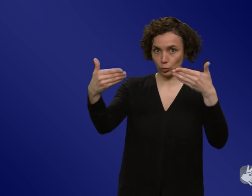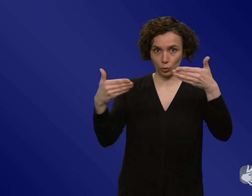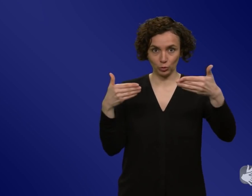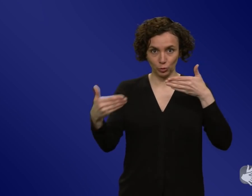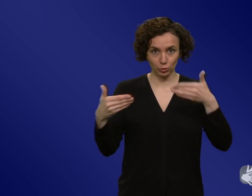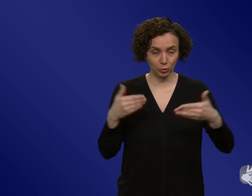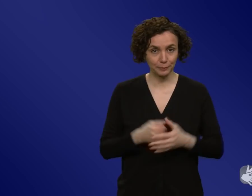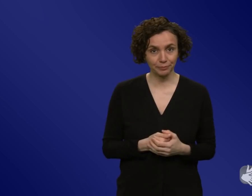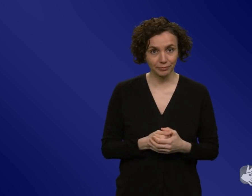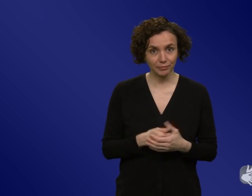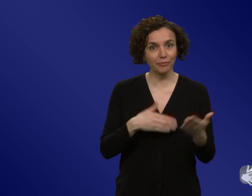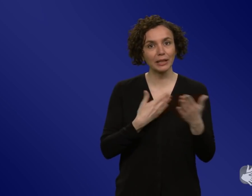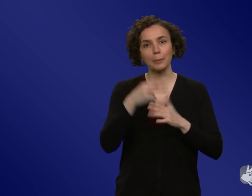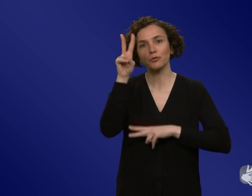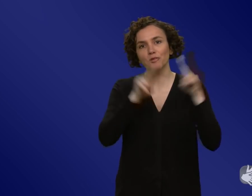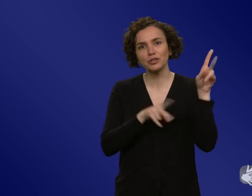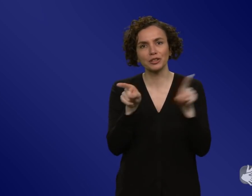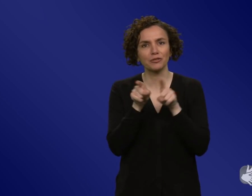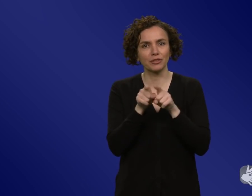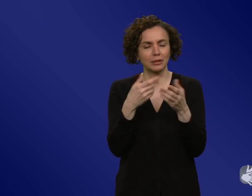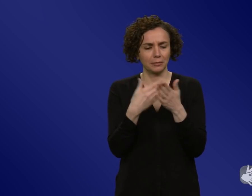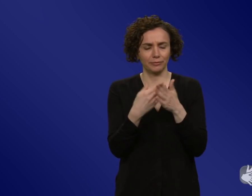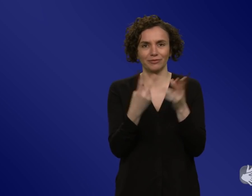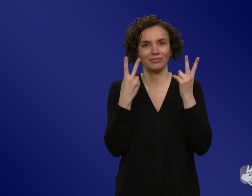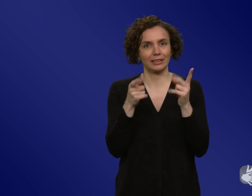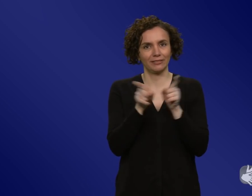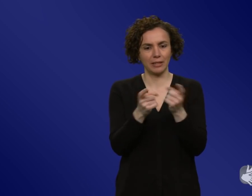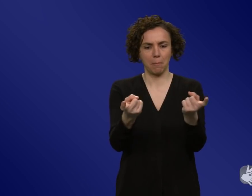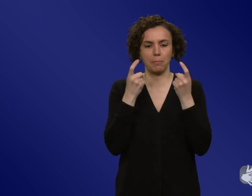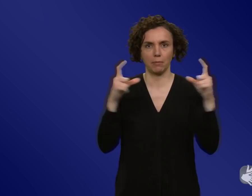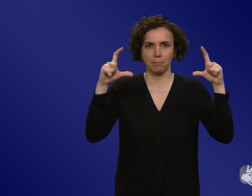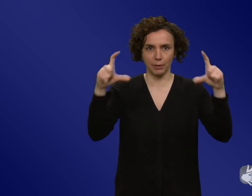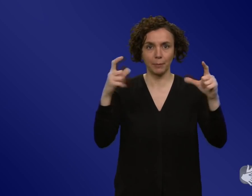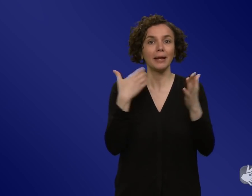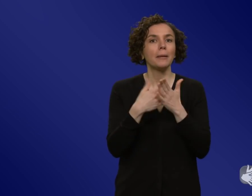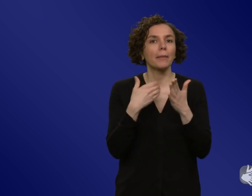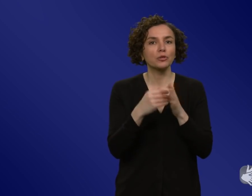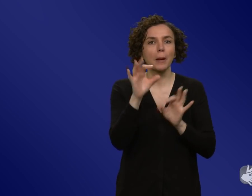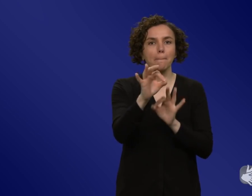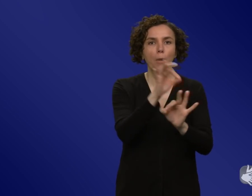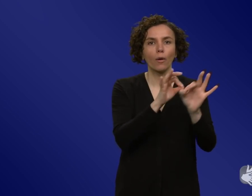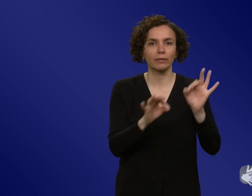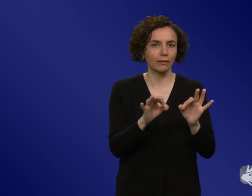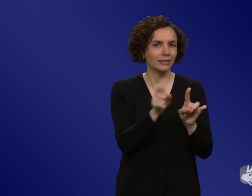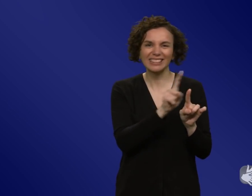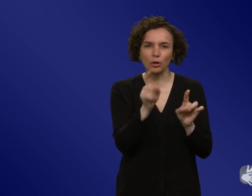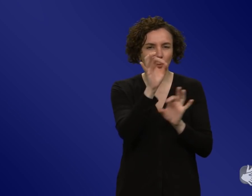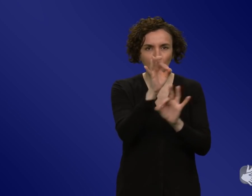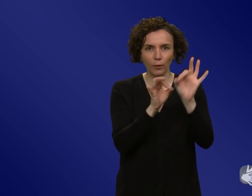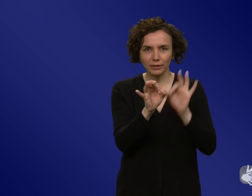sogenannte Icon Arrays, die ganz häufig auch in den Medien verwendet werden, also zum Beispiel 1000 Punkte und dann sind da mit Impfung 3 rot für